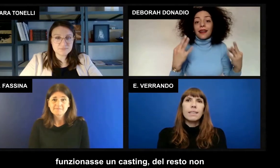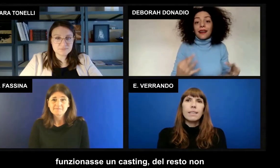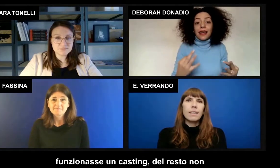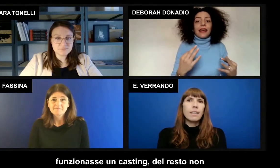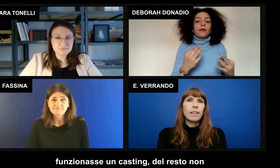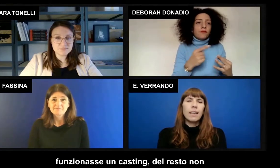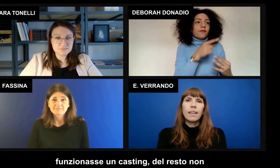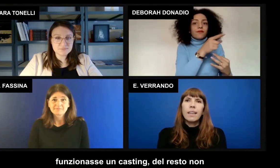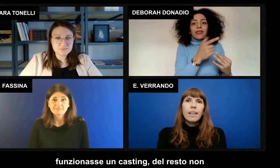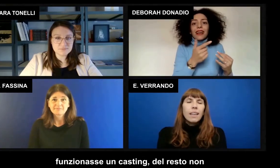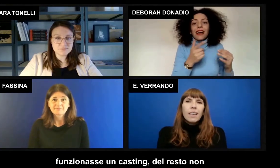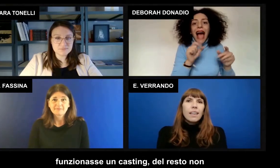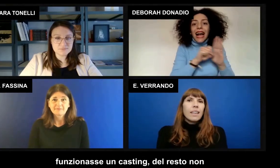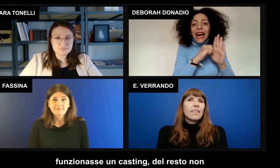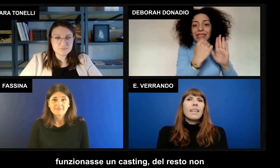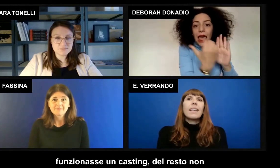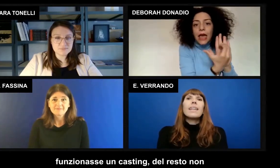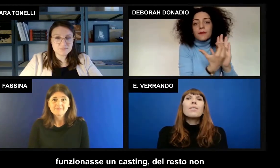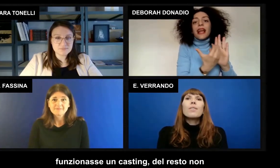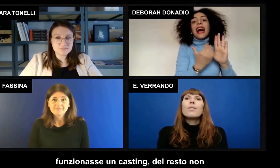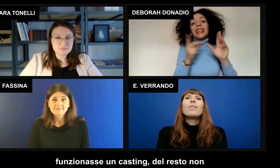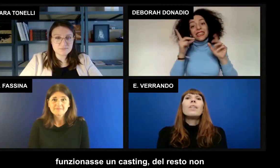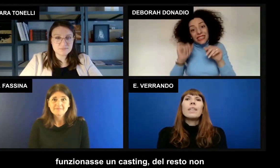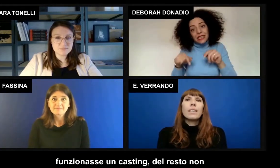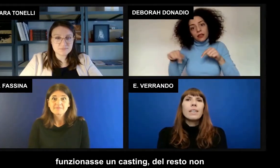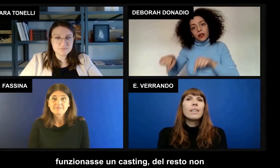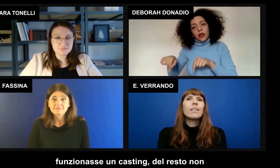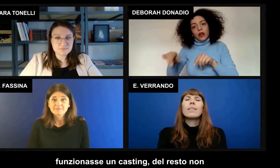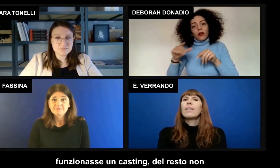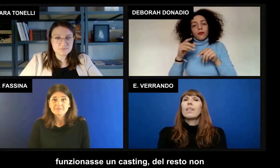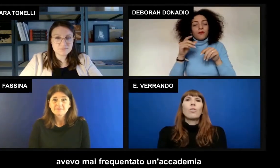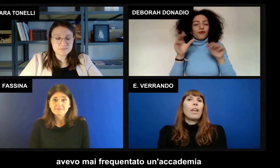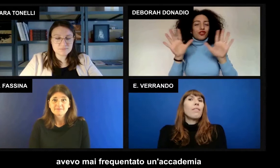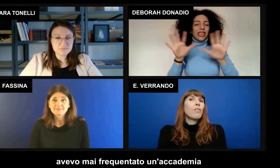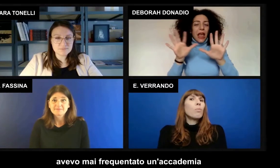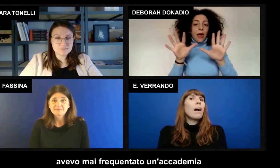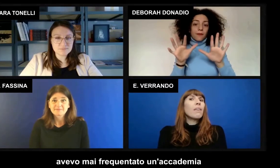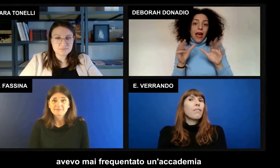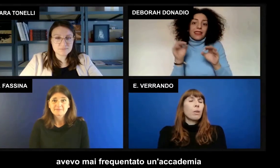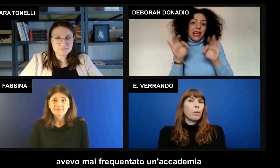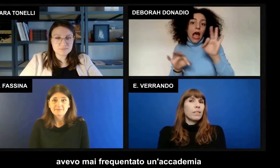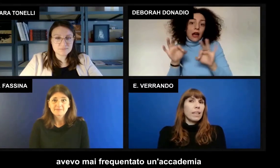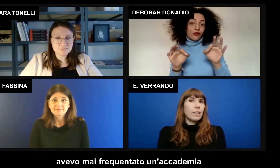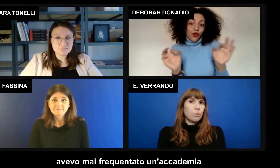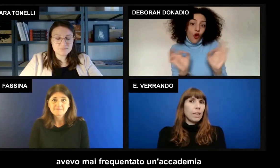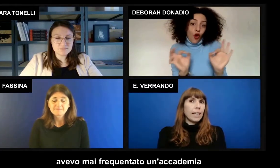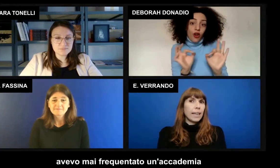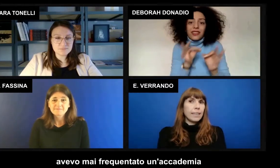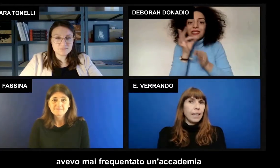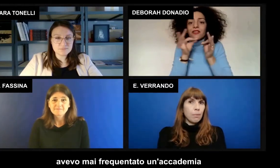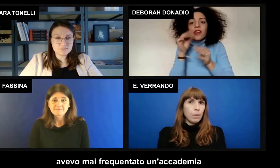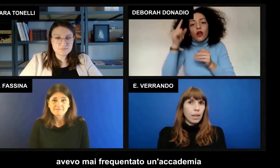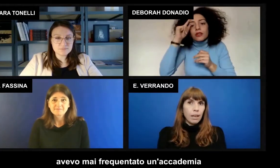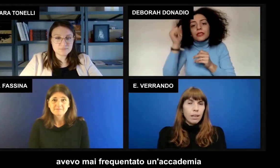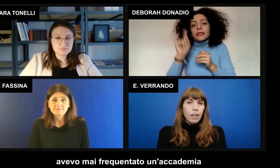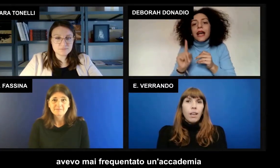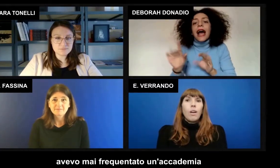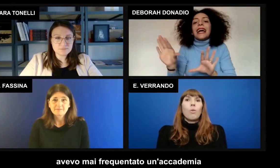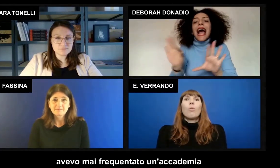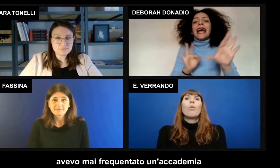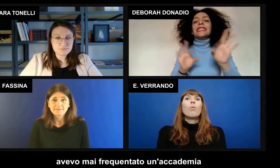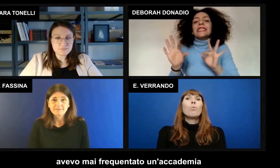casting. Del resto non avevo mai frequentato un'accademia